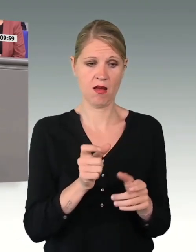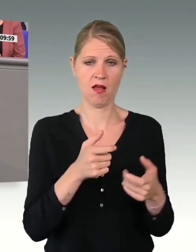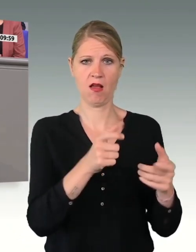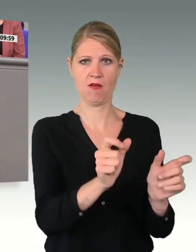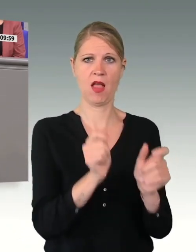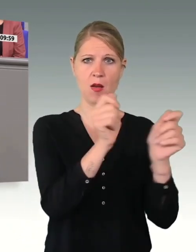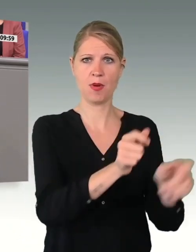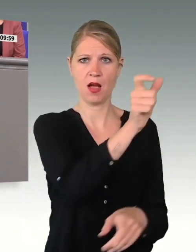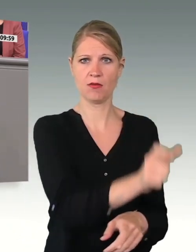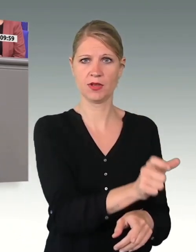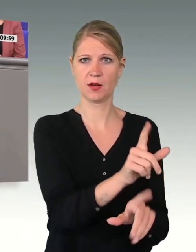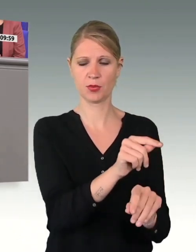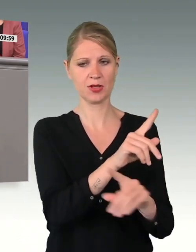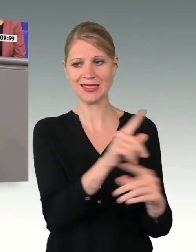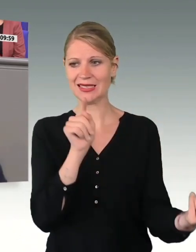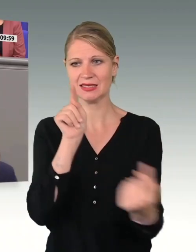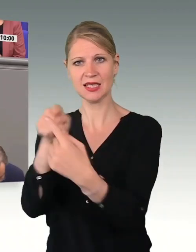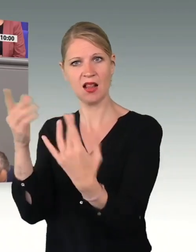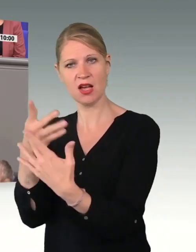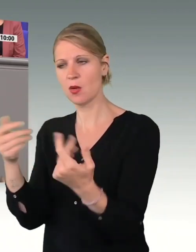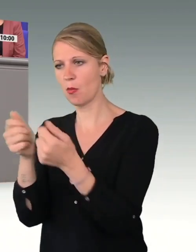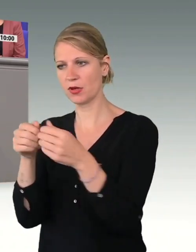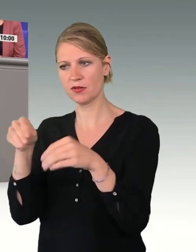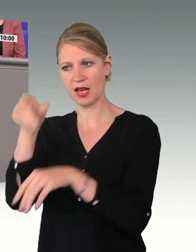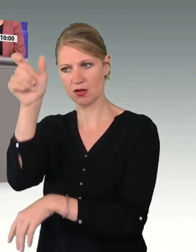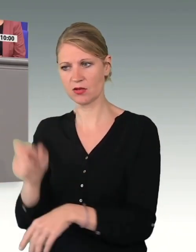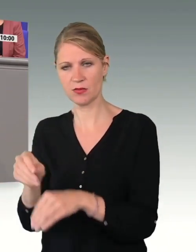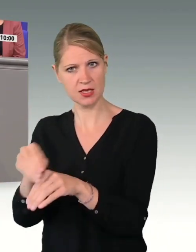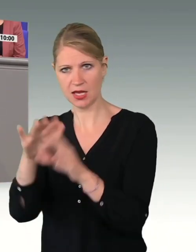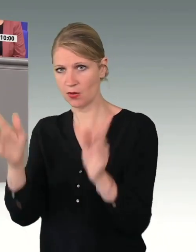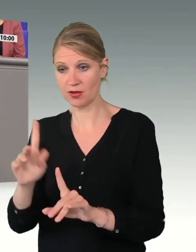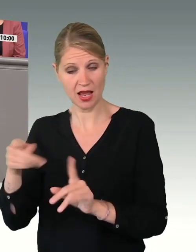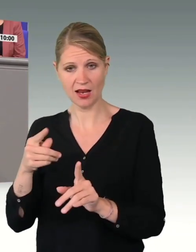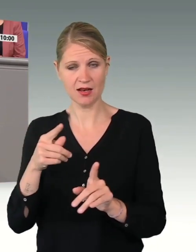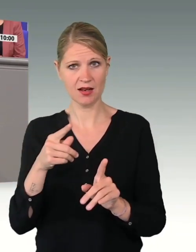gerade nicht an das Bundesverteidigungsministerium, sondern an uns als Parlament.